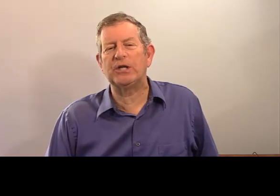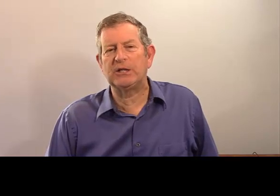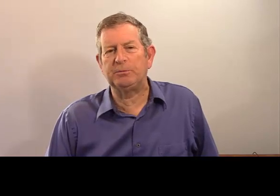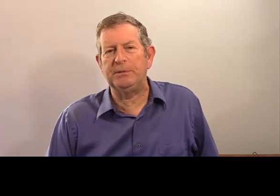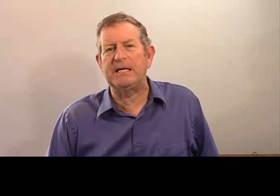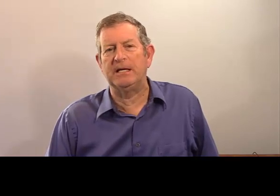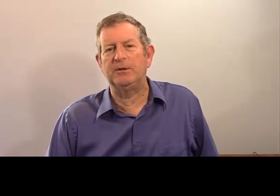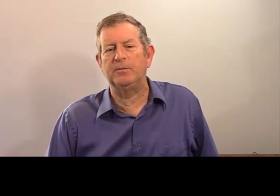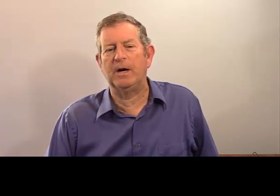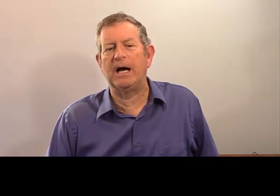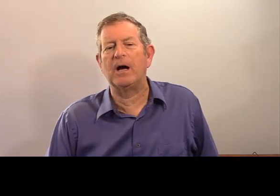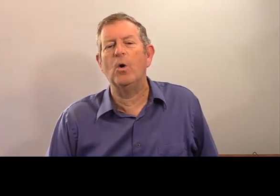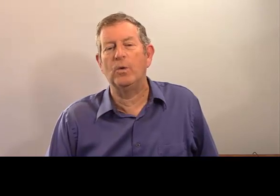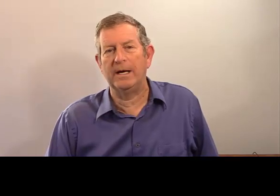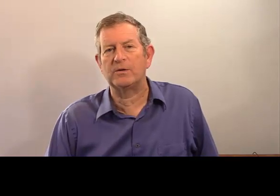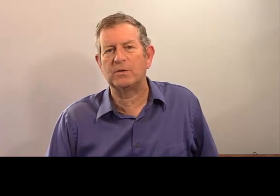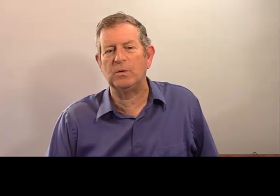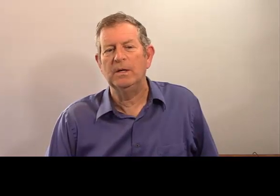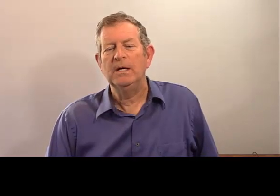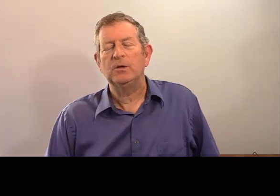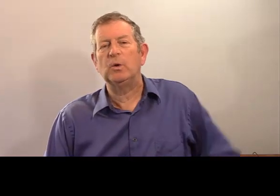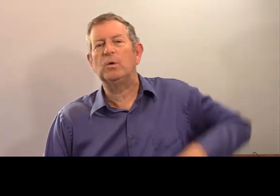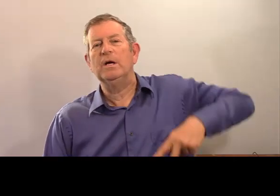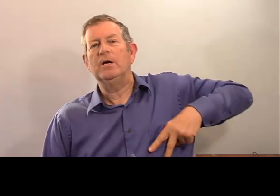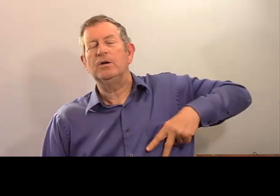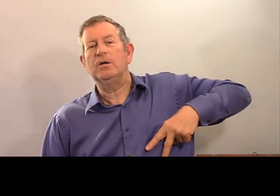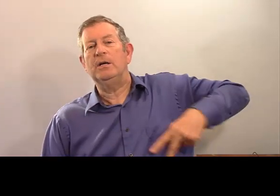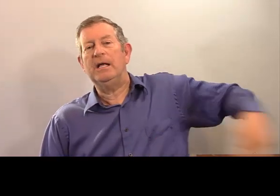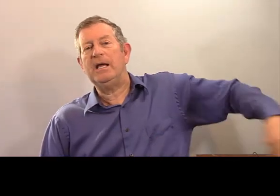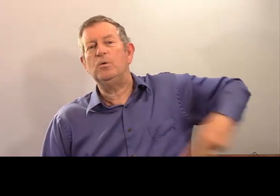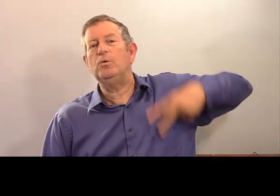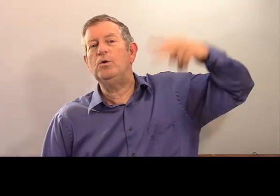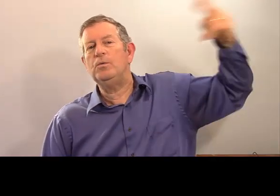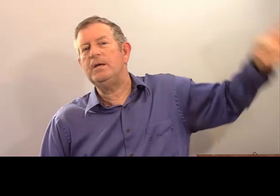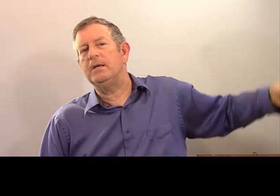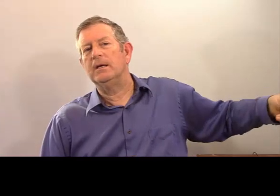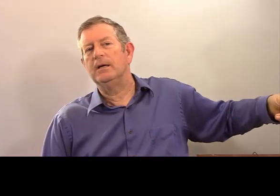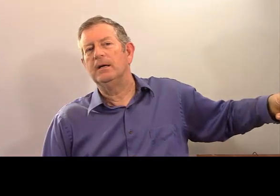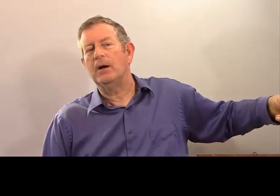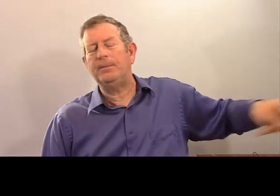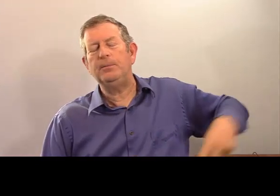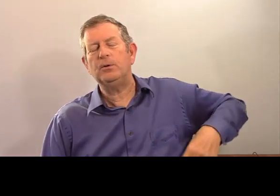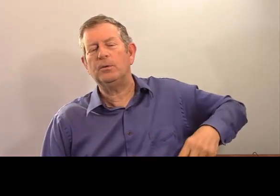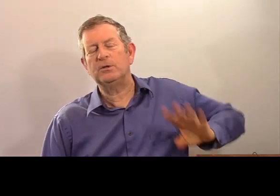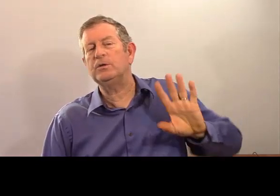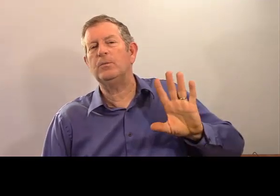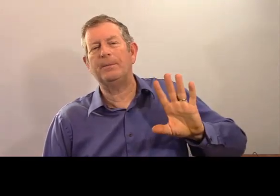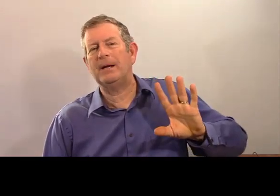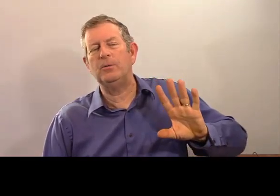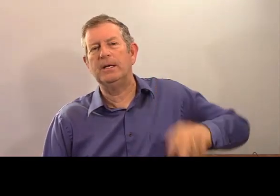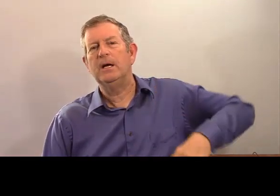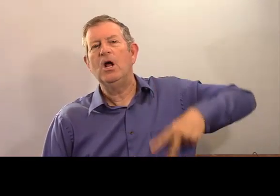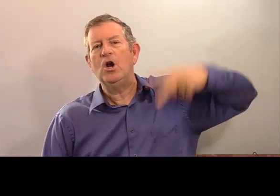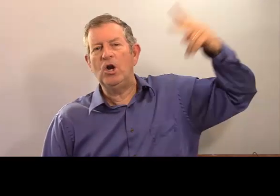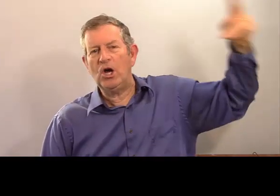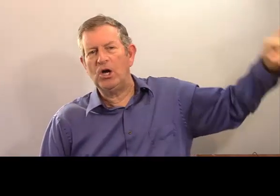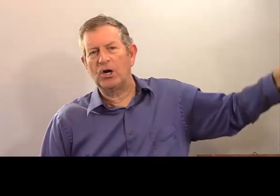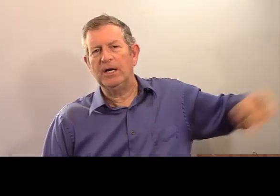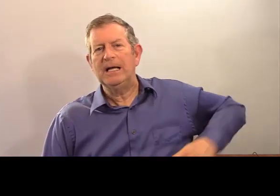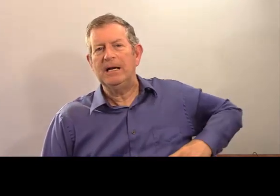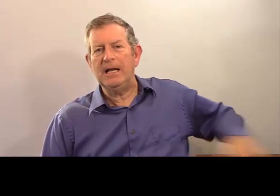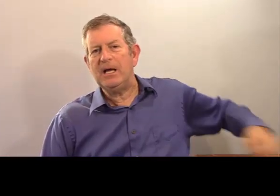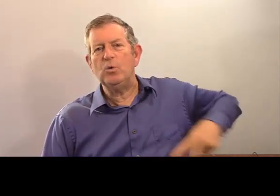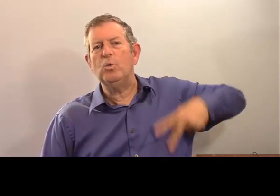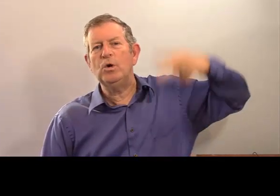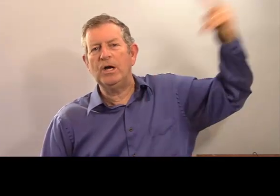est-ce que j'explique les devoirs ? Aux garçons. Donc, « les » ou « lui » ? Un peu plus tôt, excusez-moi, pas « lui ». «